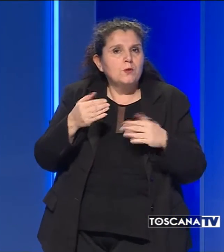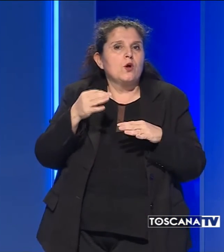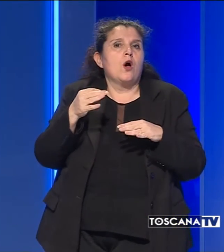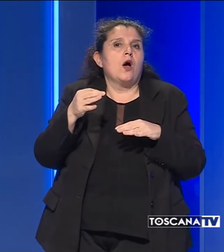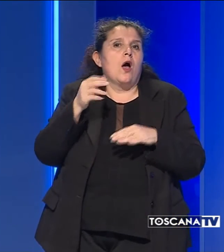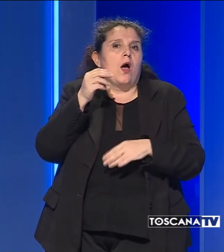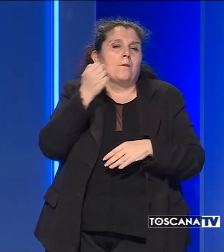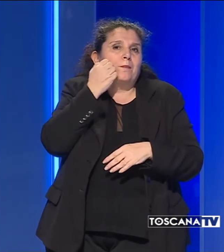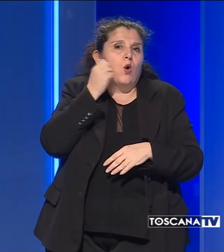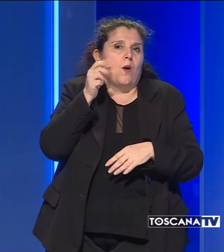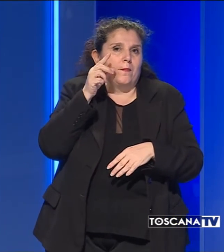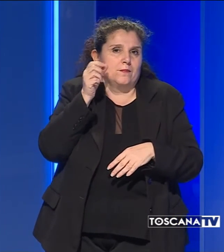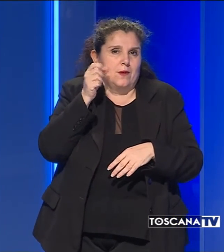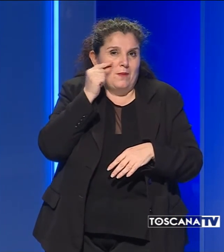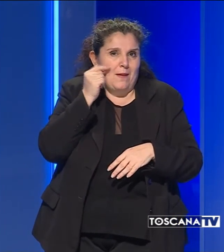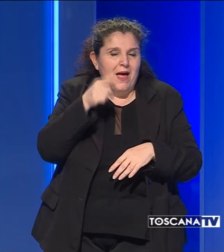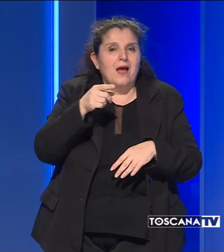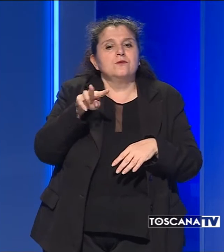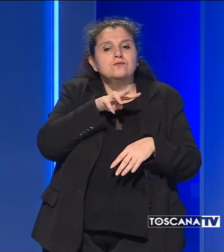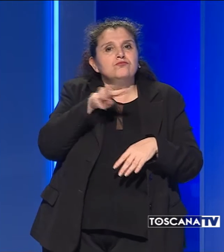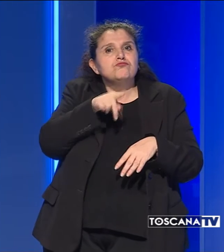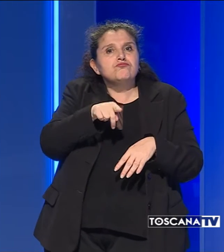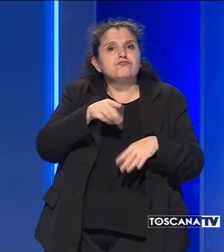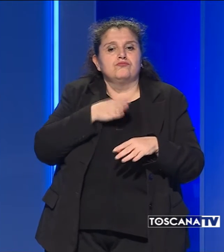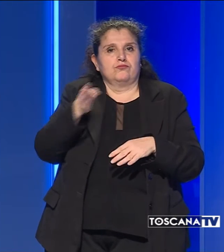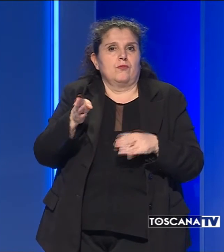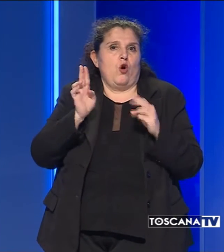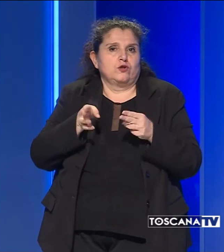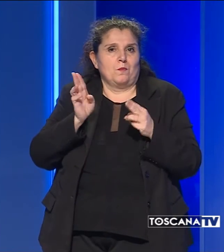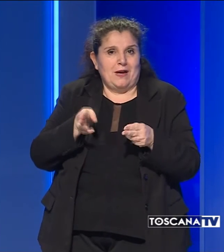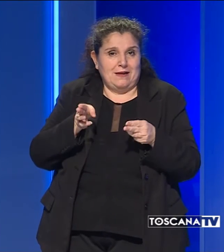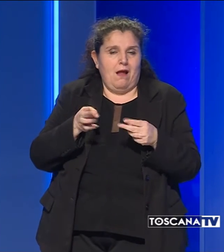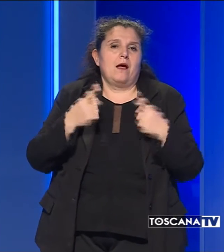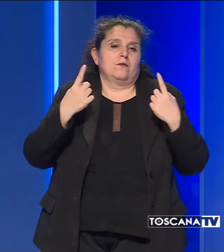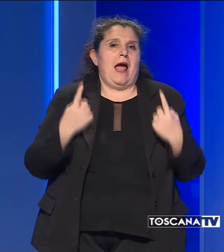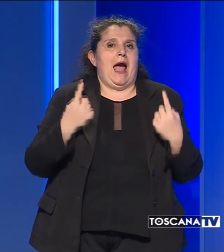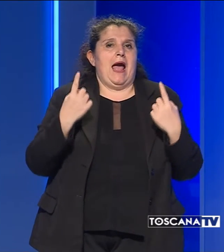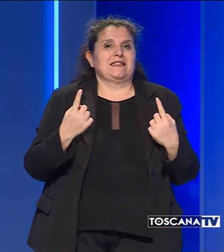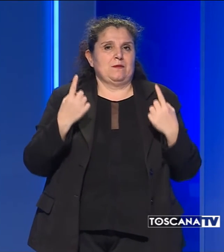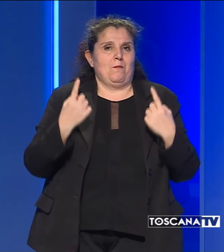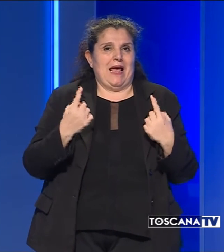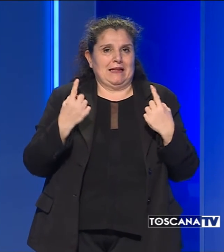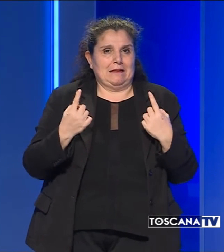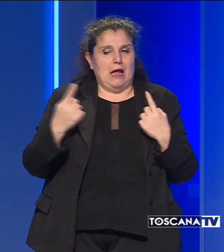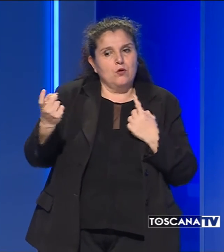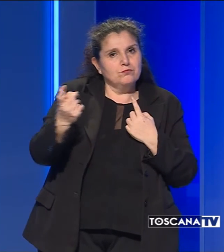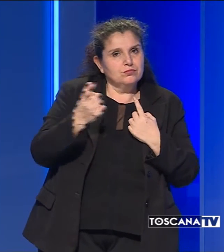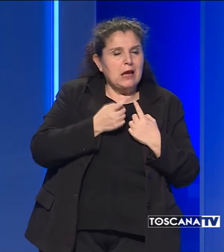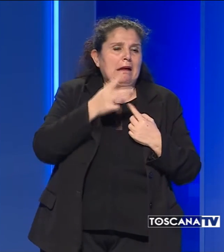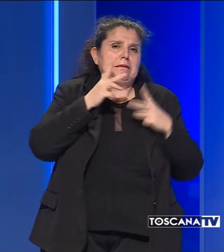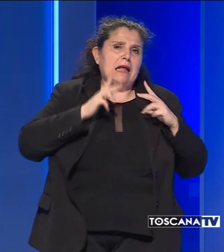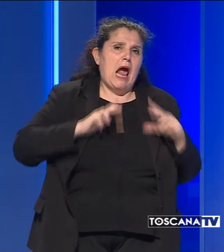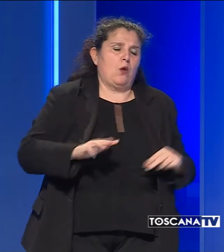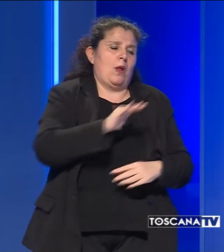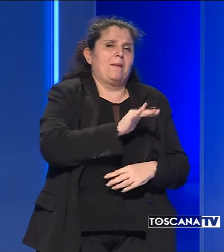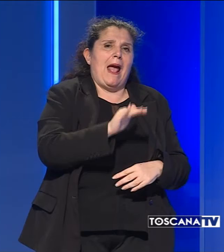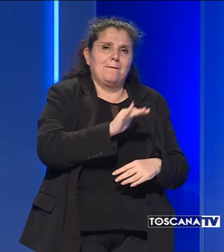madre erano nella struttura sanitaria ed hanno atteso il loro arrivo, tranquillizzando